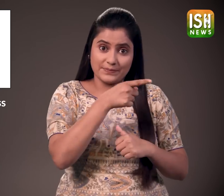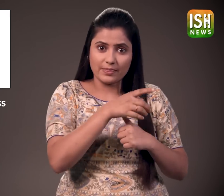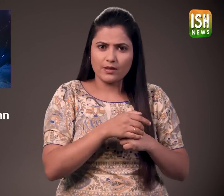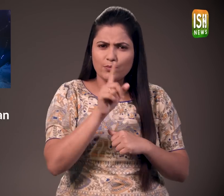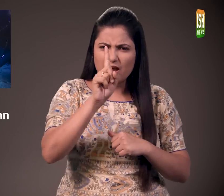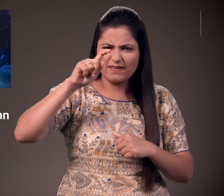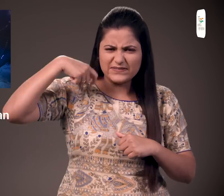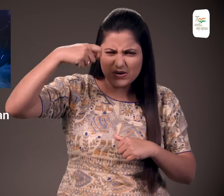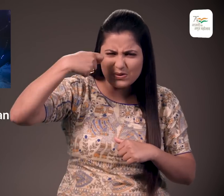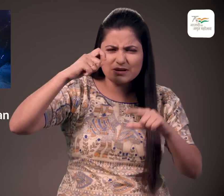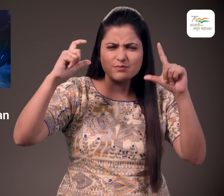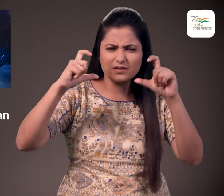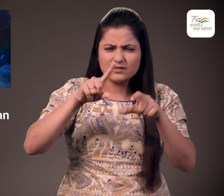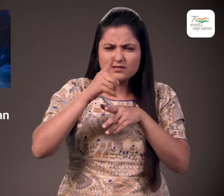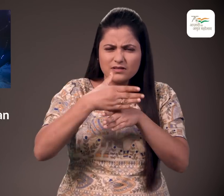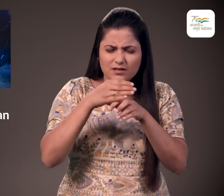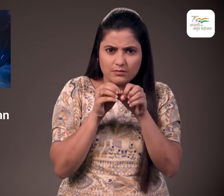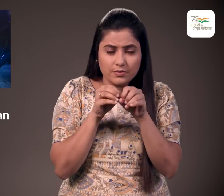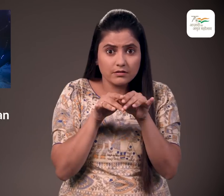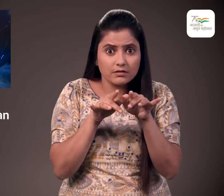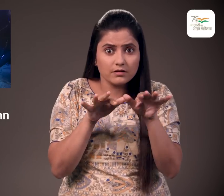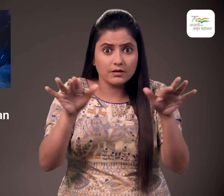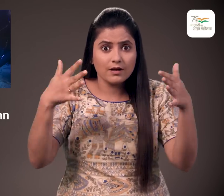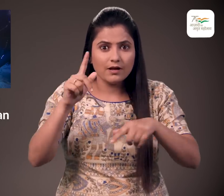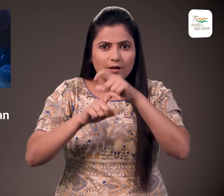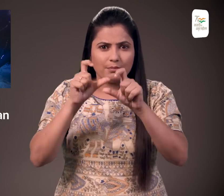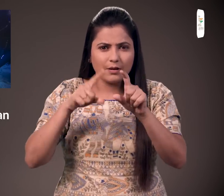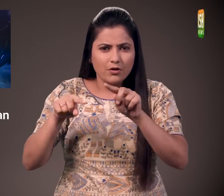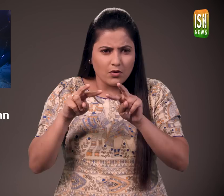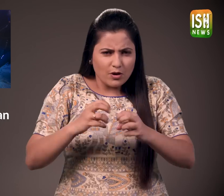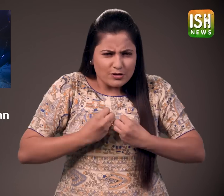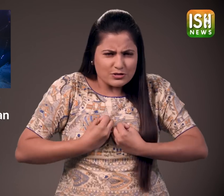कुछ हैरान कर दिने वाले वीडियो और तस्वीरे अब वाइरल हो गई है